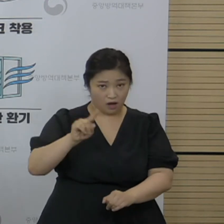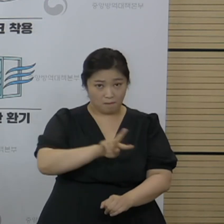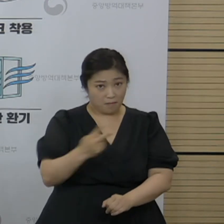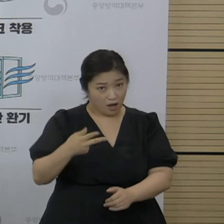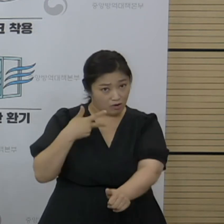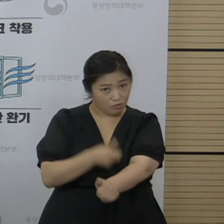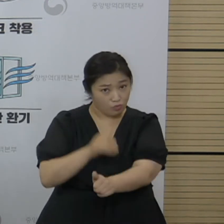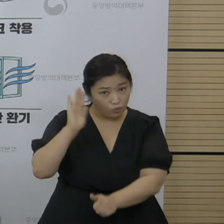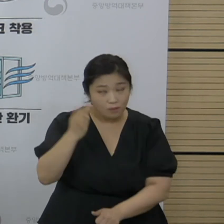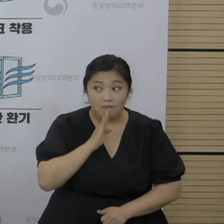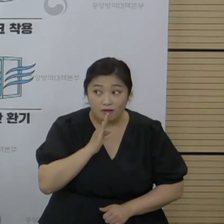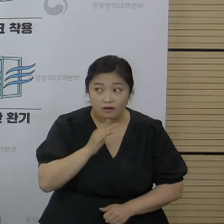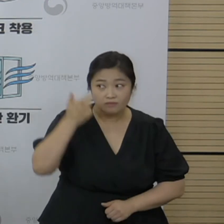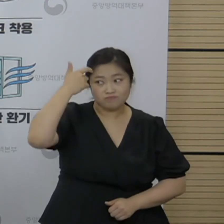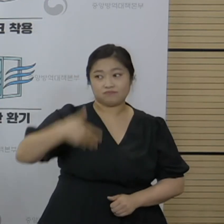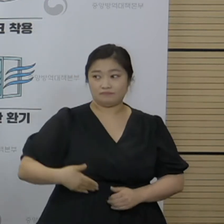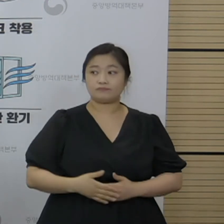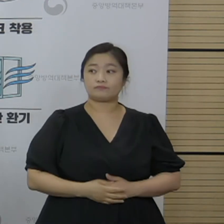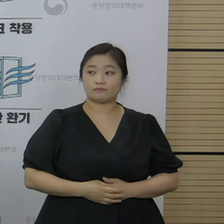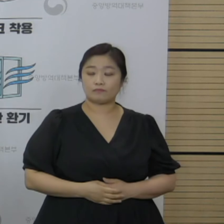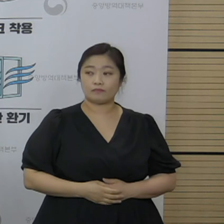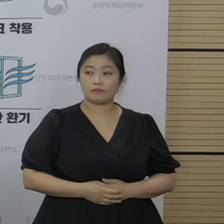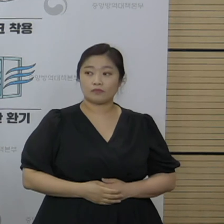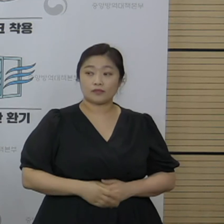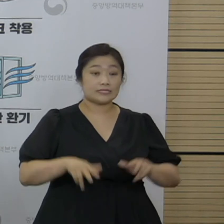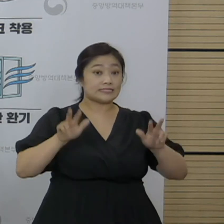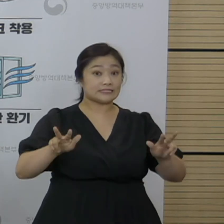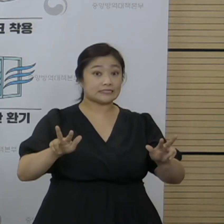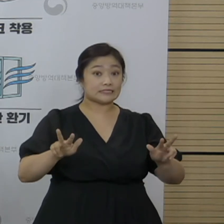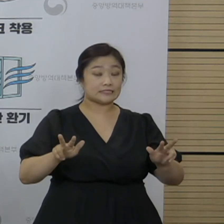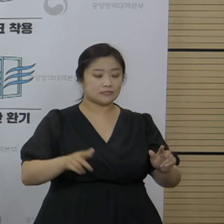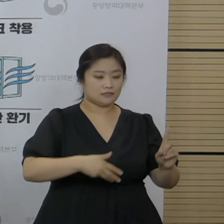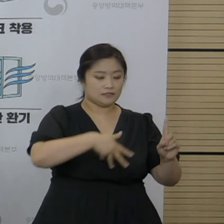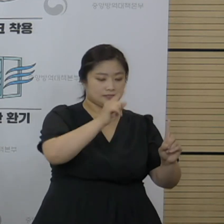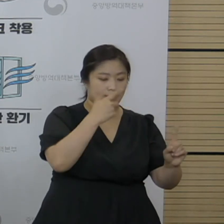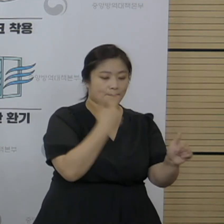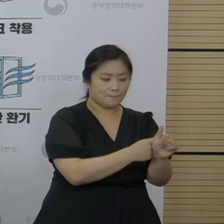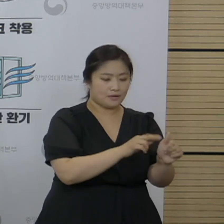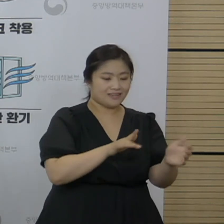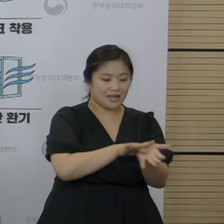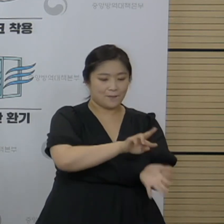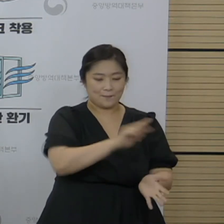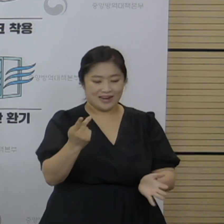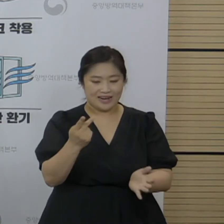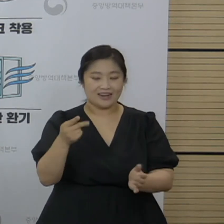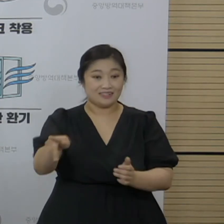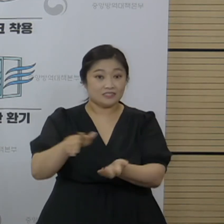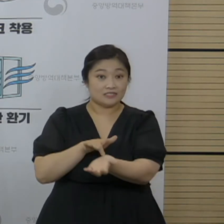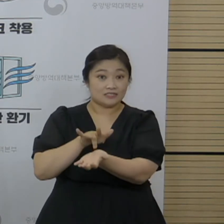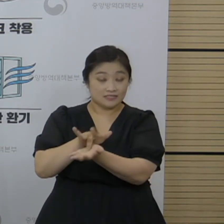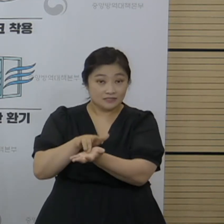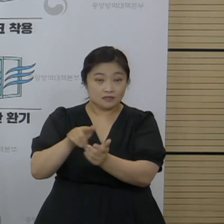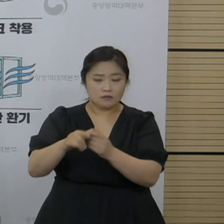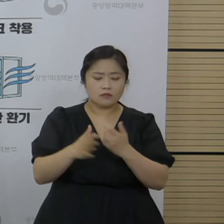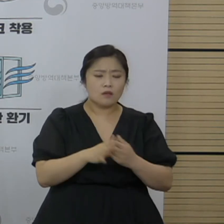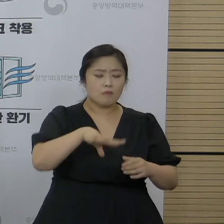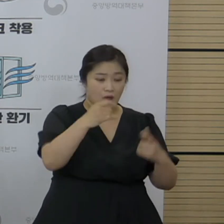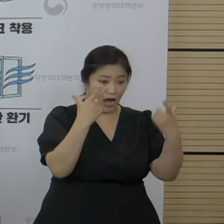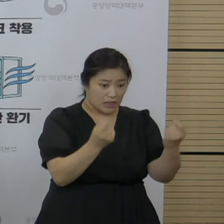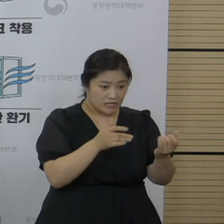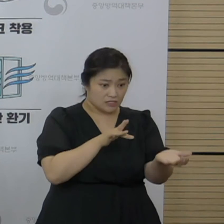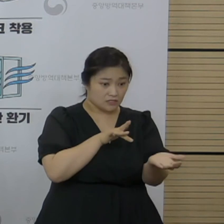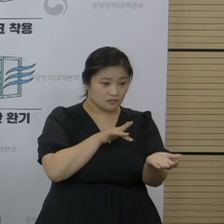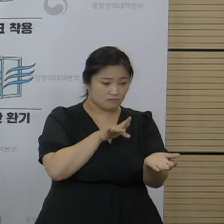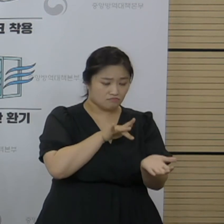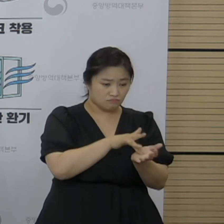이 부분은 현재 교차접종 대상자 중에서 동일 백신 접종을 희망하시는 분이